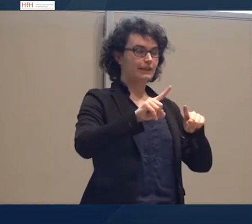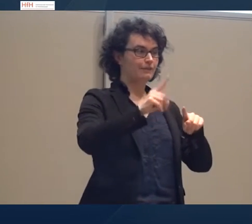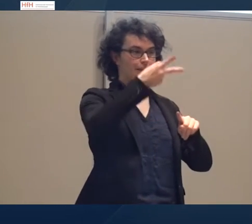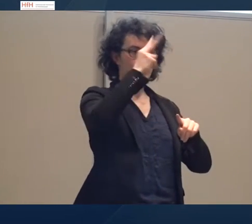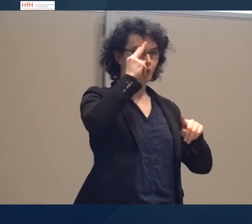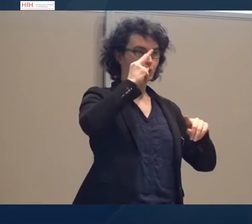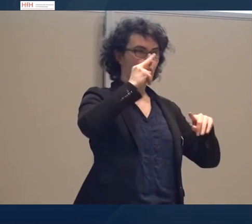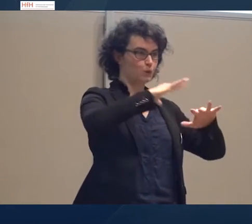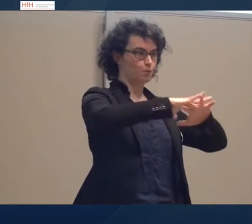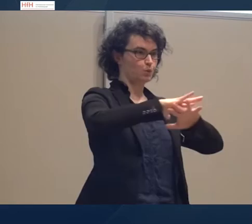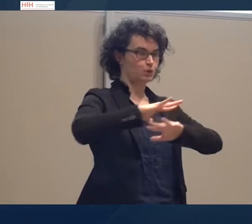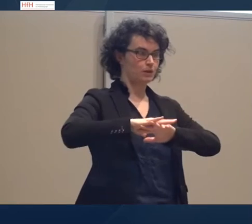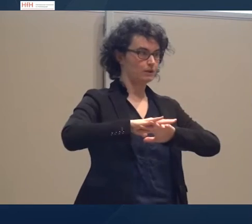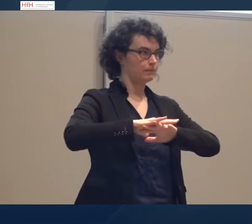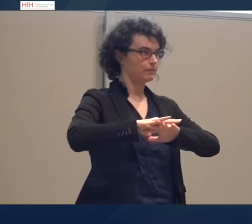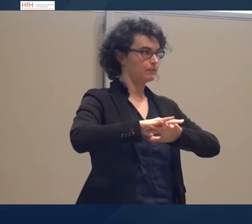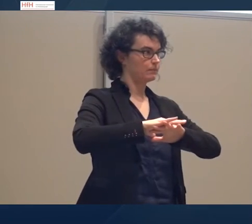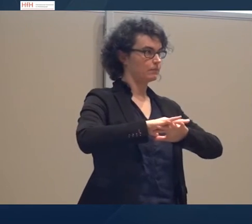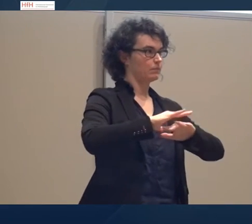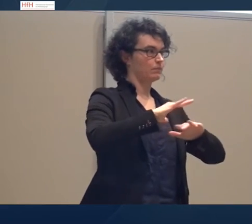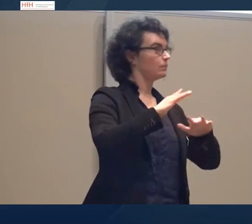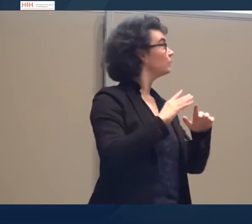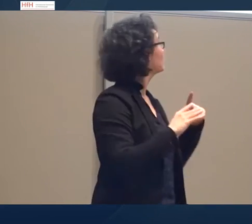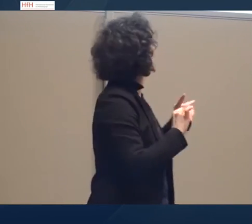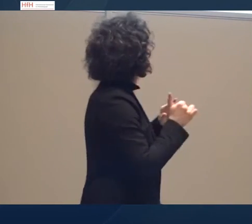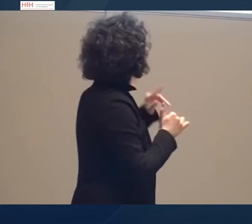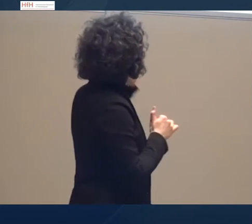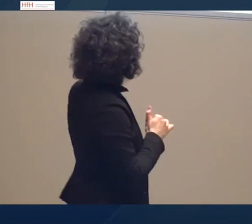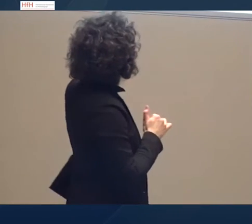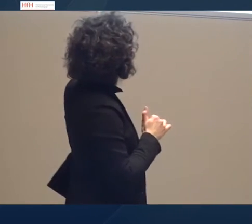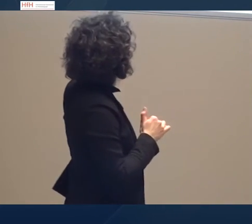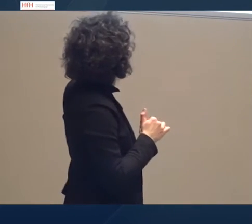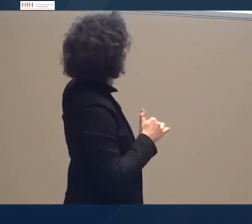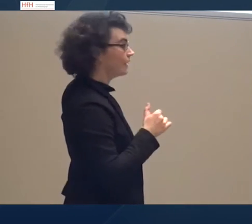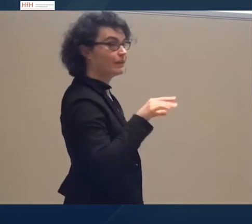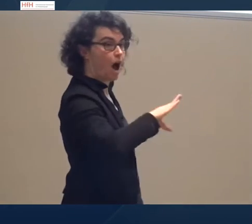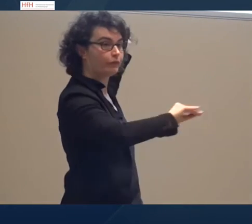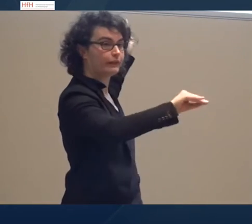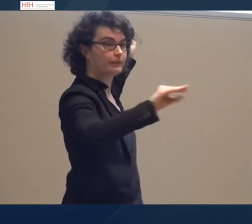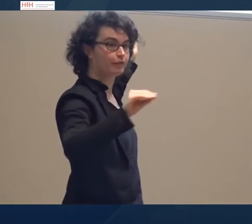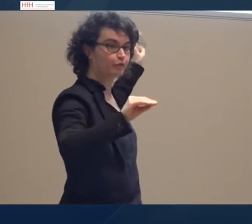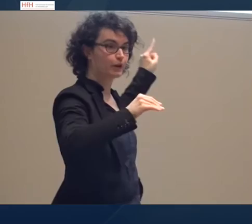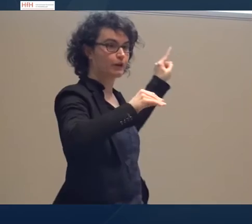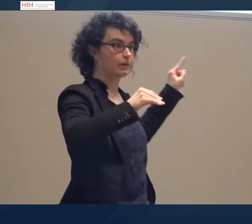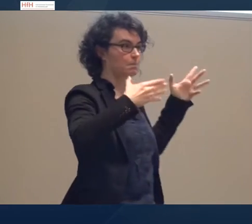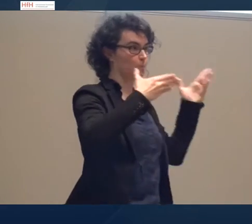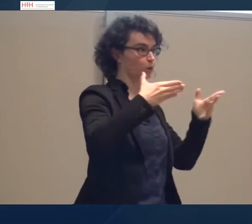also Bund, Wie-Beziehungen. Das wäre das erste, die koordinativen Beziehungen. Dort führen wir die deskriptiven Texttypen